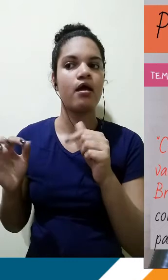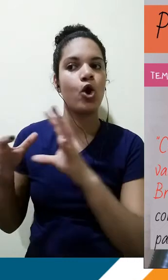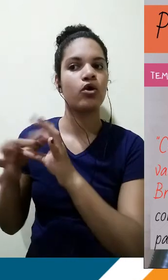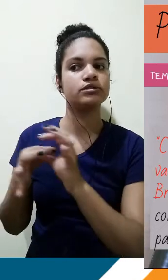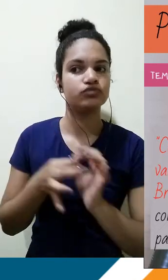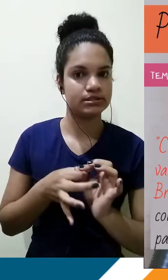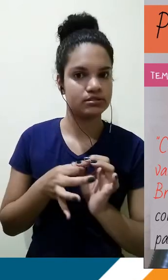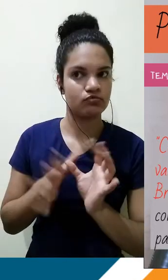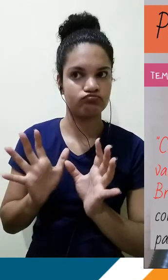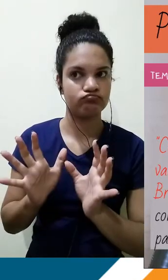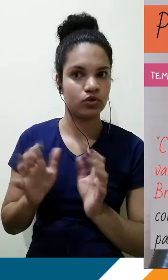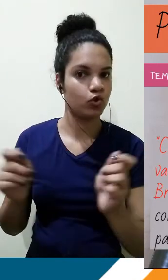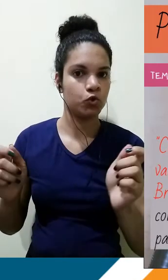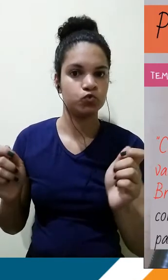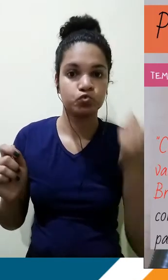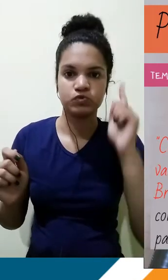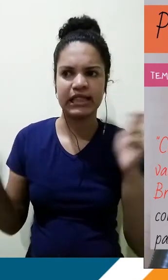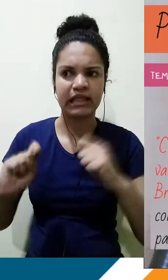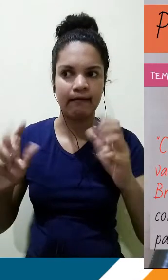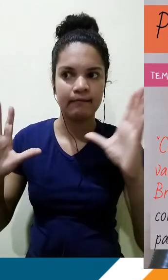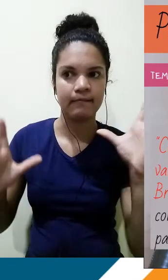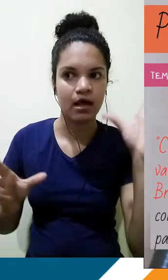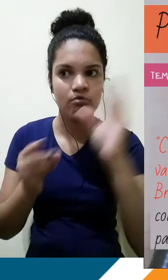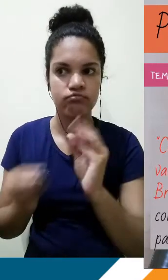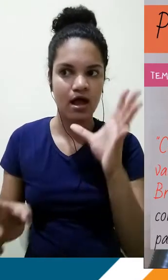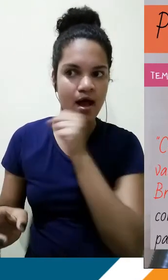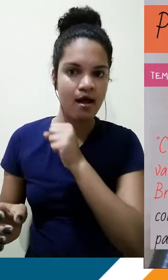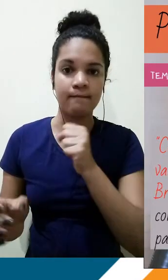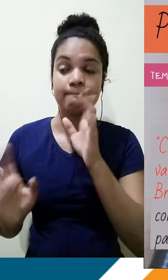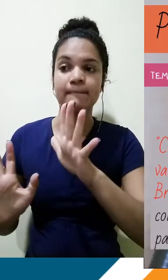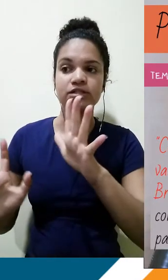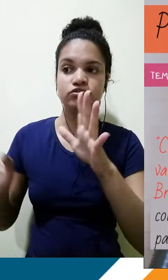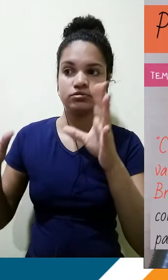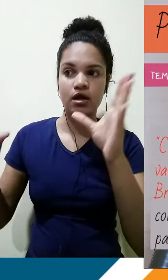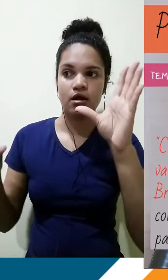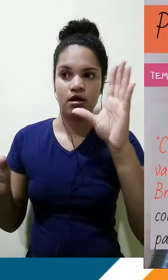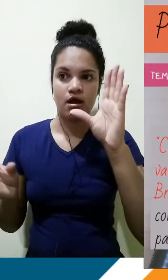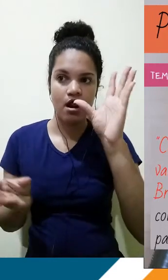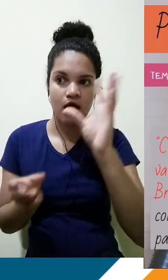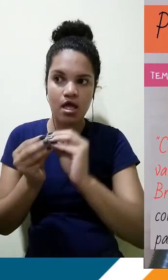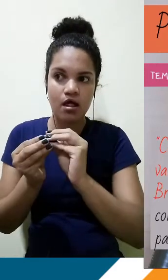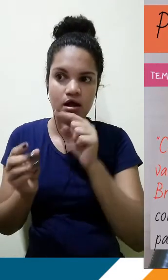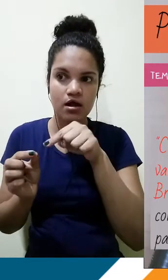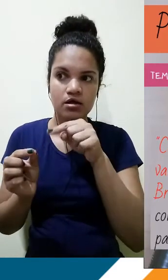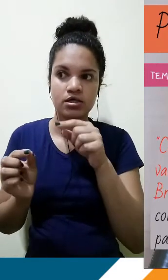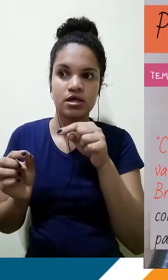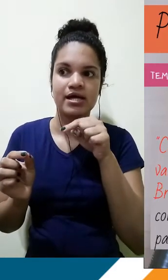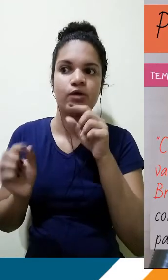analisar isso brevemente, mas não dá para você reconhecer que é uma falta de incentivo à leitura na infância